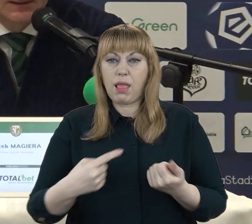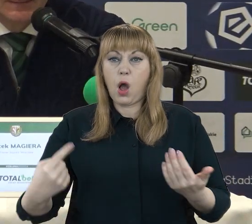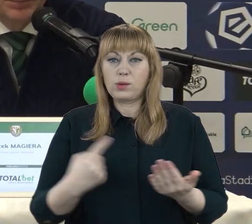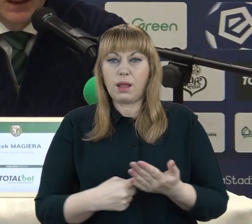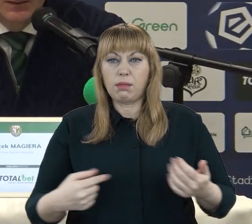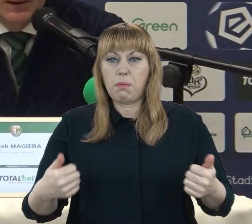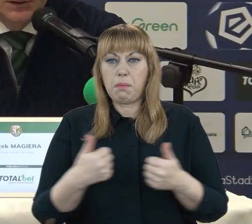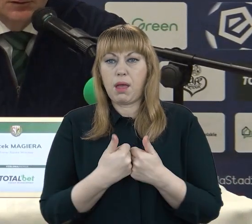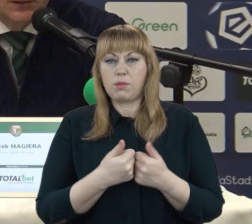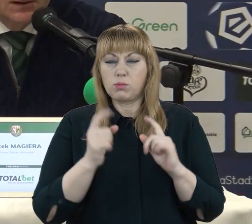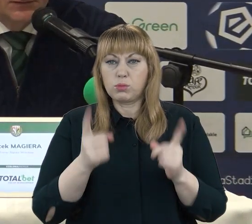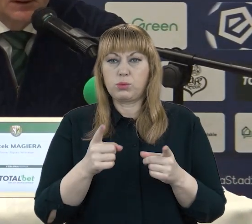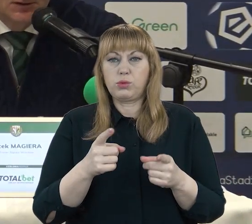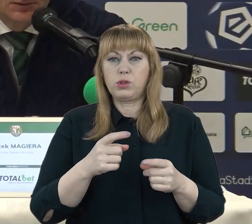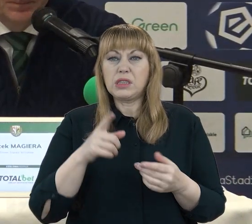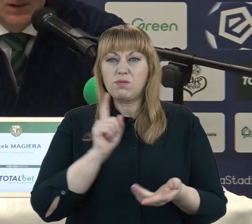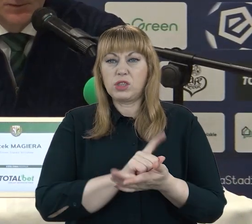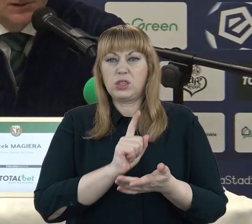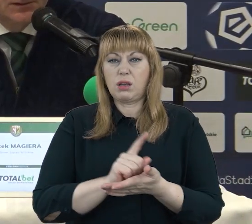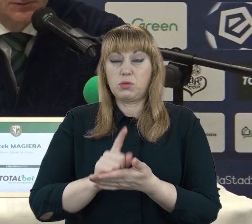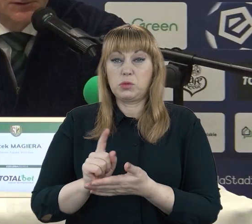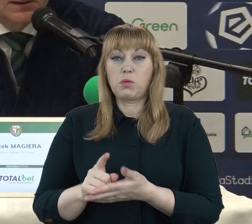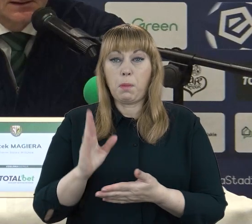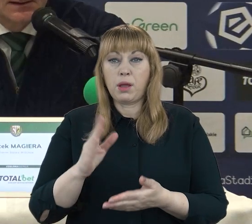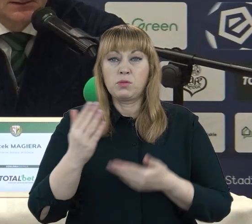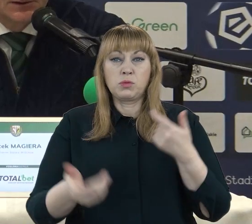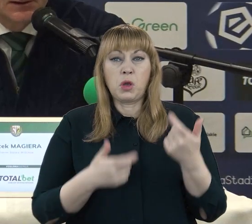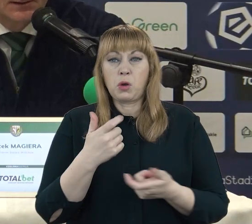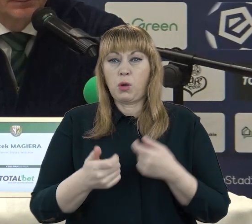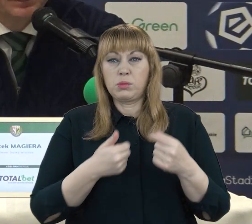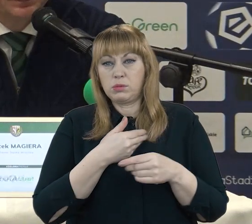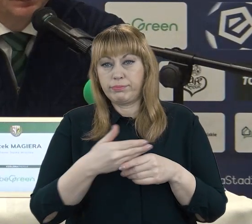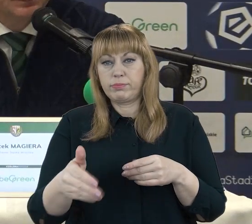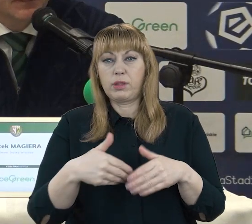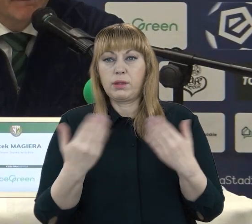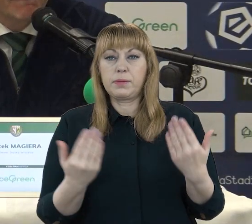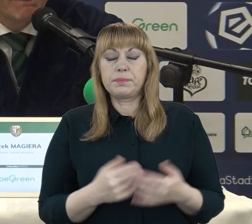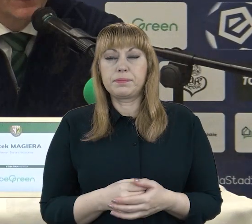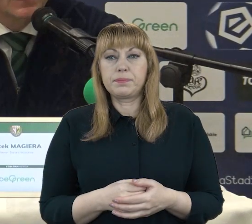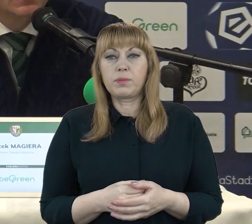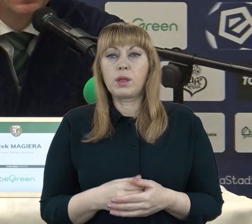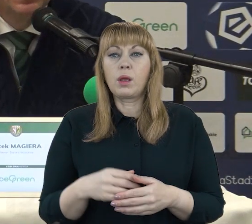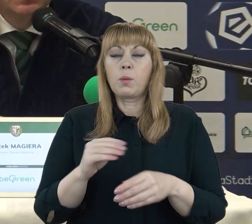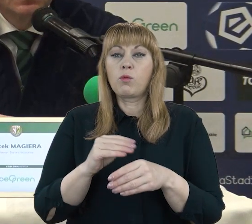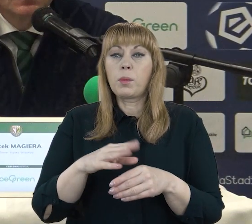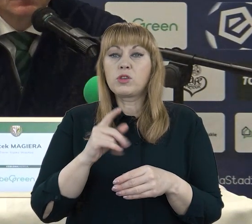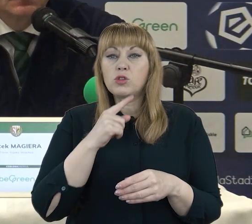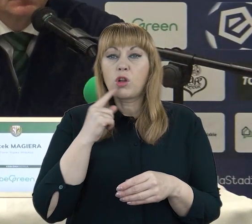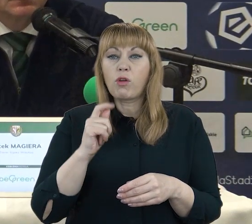grać go o zwycięstwo. I to będziemy robić przez te najbliższe dni. Wspomniał Pan o tym czerwonej karcelelu, której nie było, a Pan